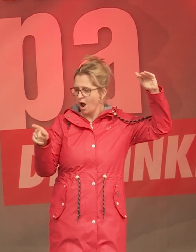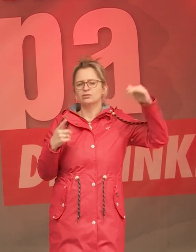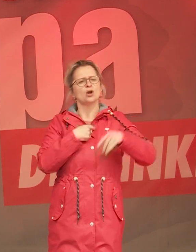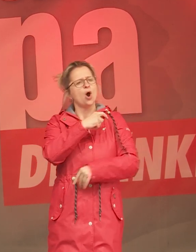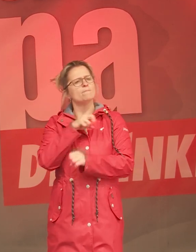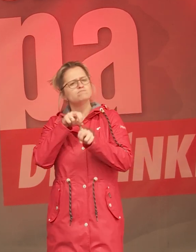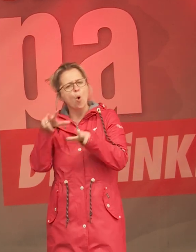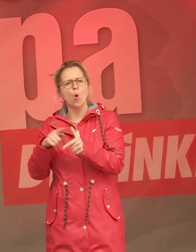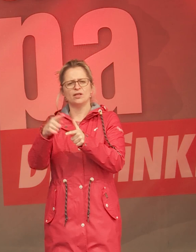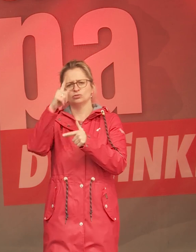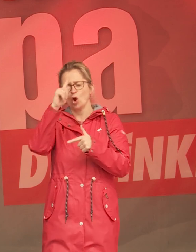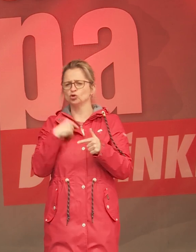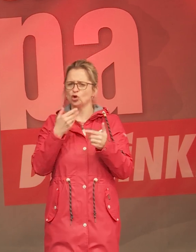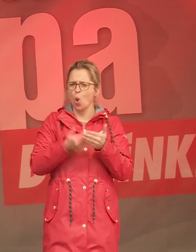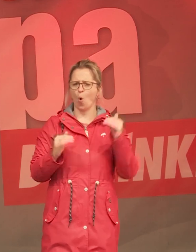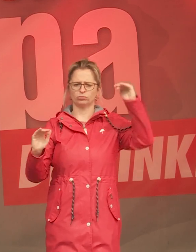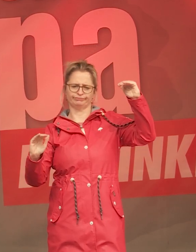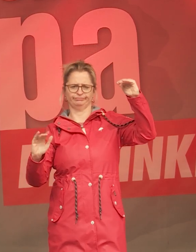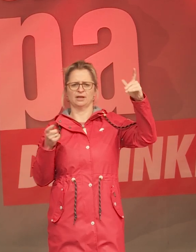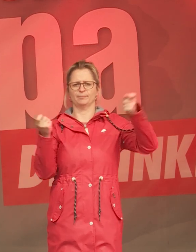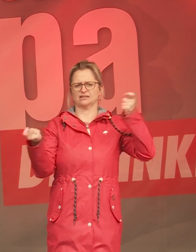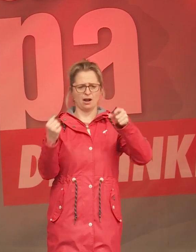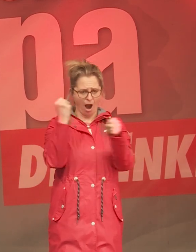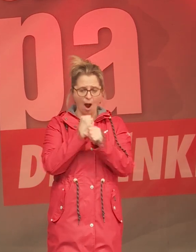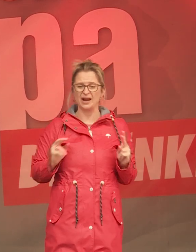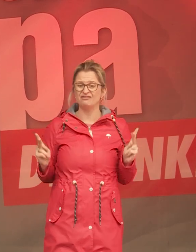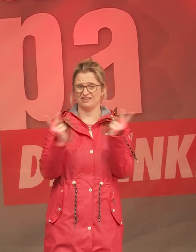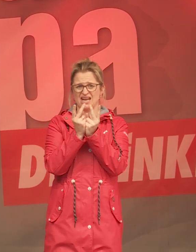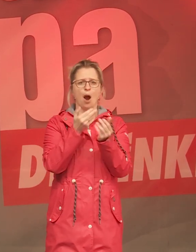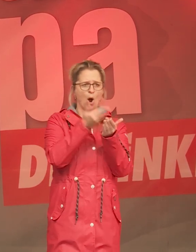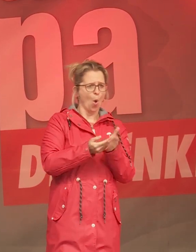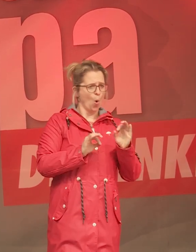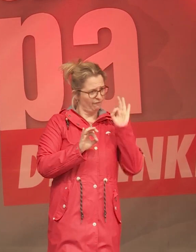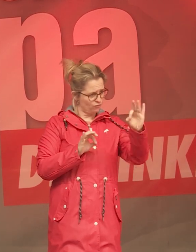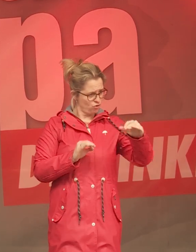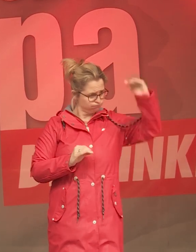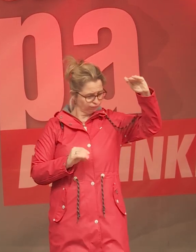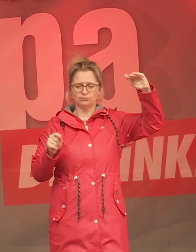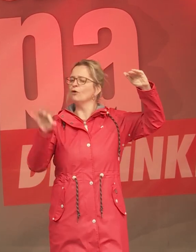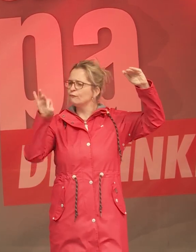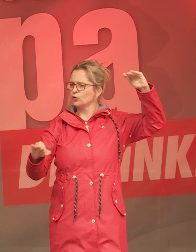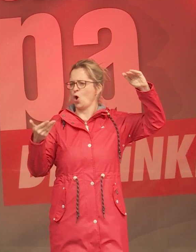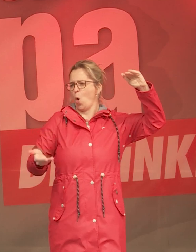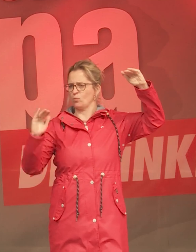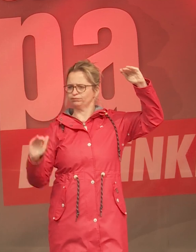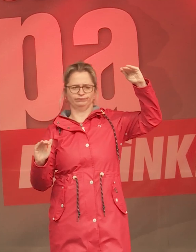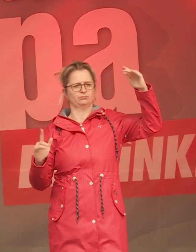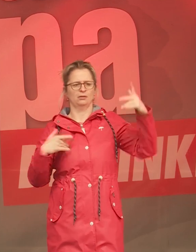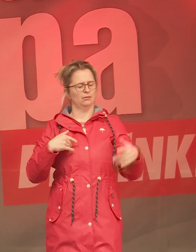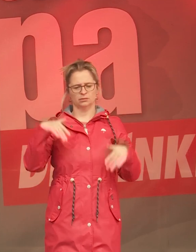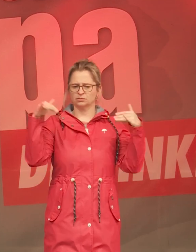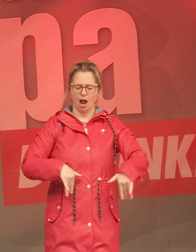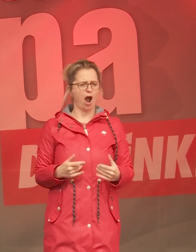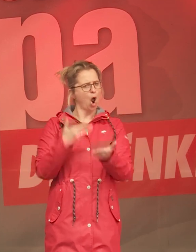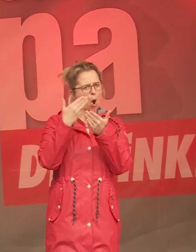polnische Löhne, deutsche Löhne auf einer Baustelle gezahlt für die gleiche Arbeit. Es ist ein Riesenlohndumping in Gang gesetzt worden, in der gesamten